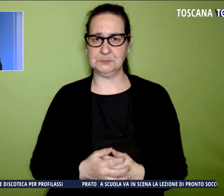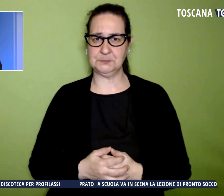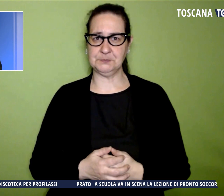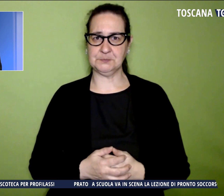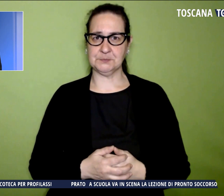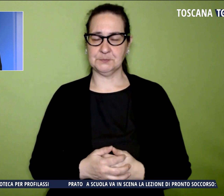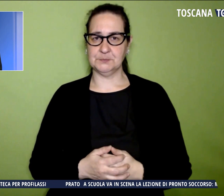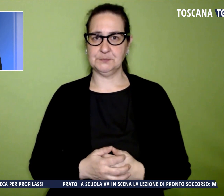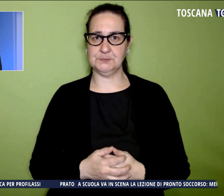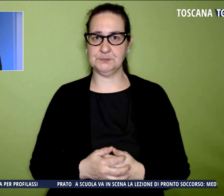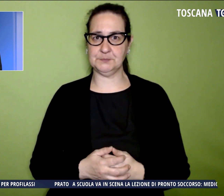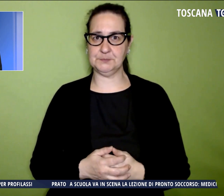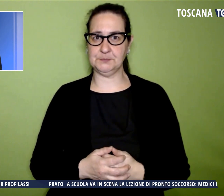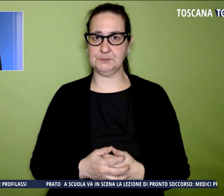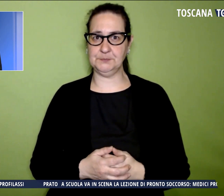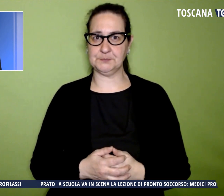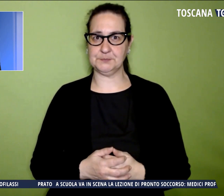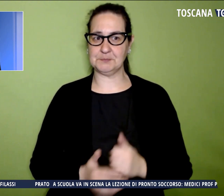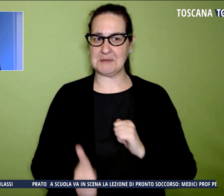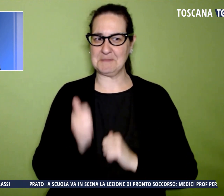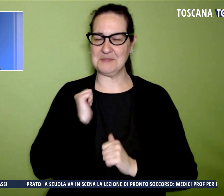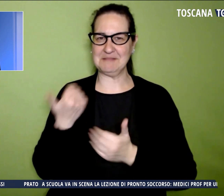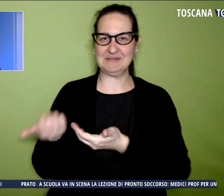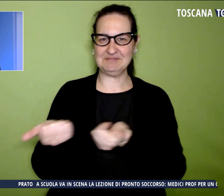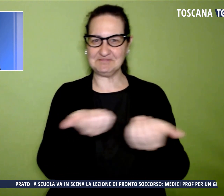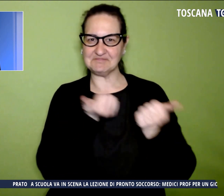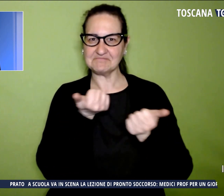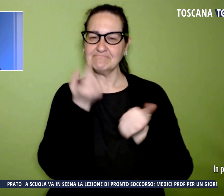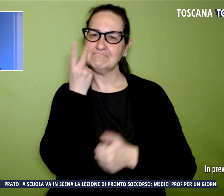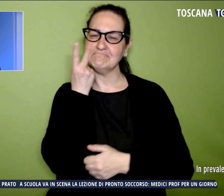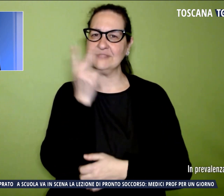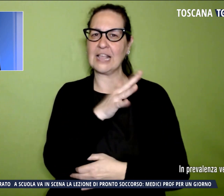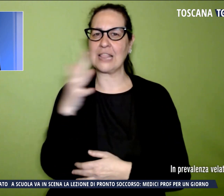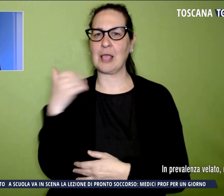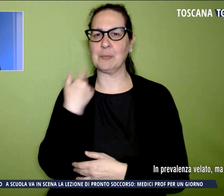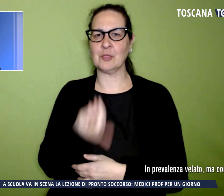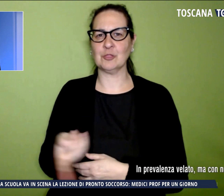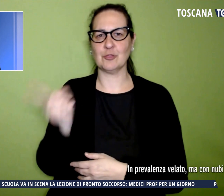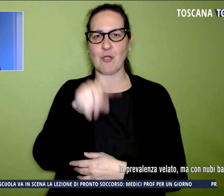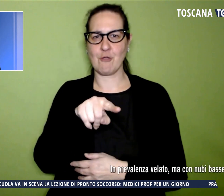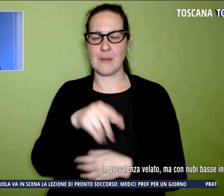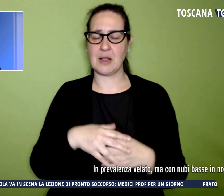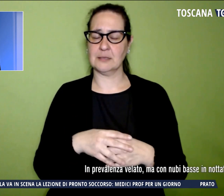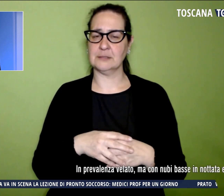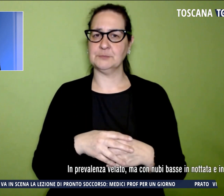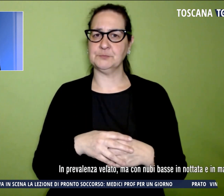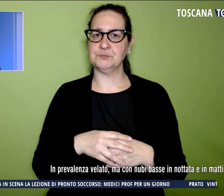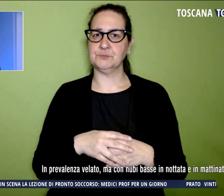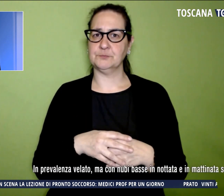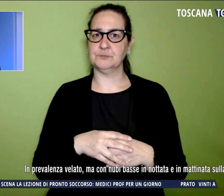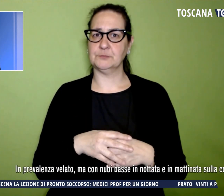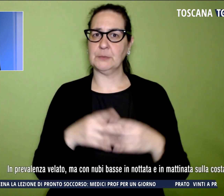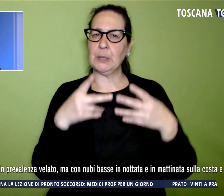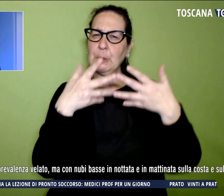E prima di concludere, il meteo per la giornata di domani. Cielo in prevalenza velato,